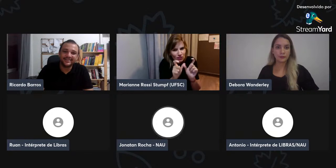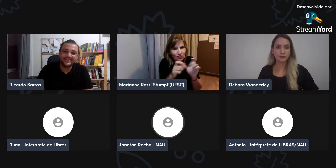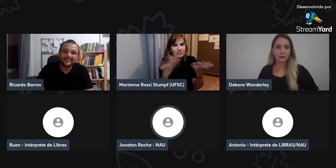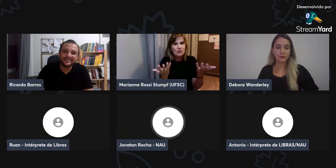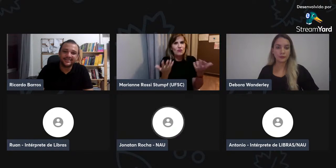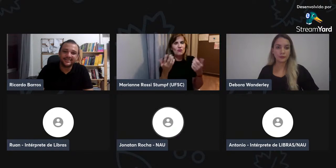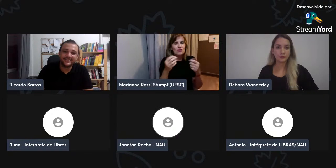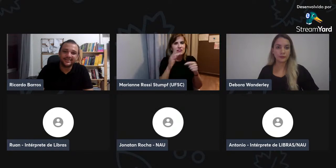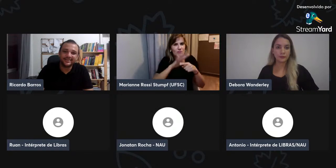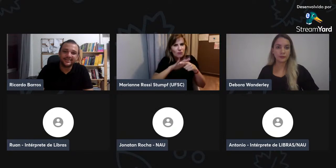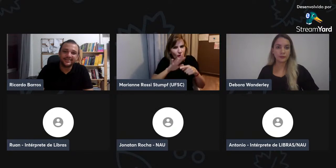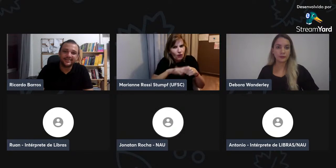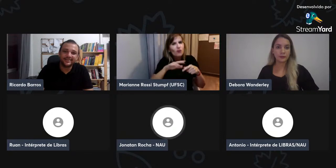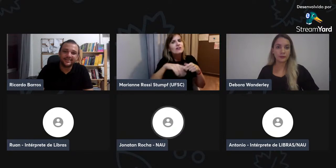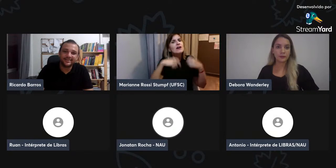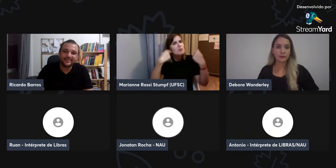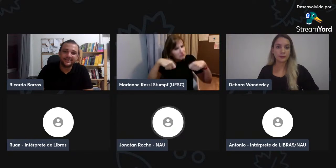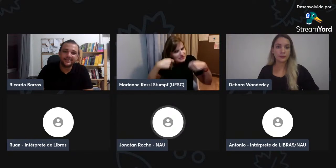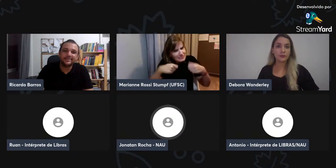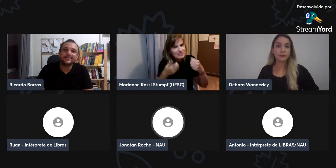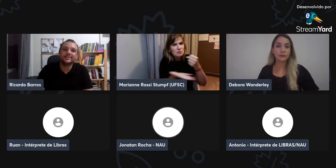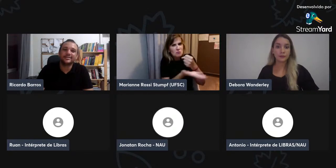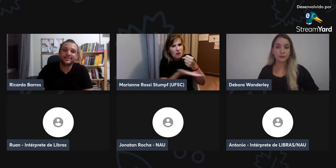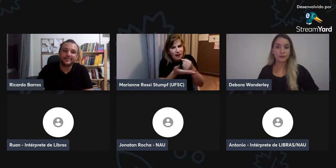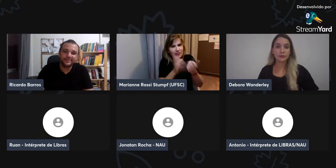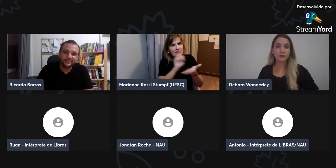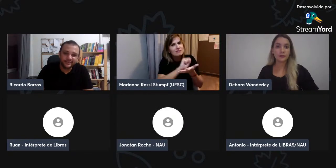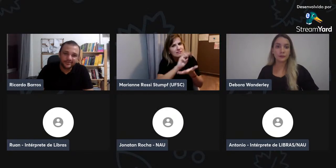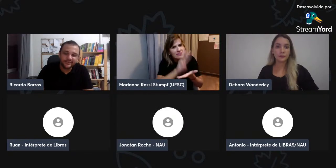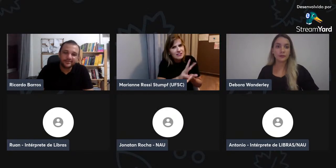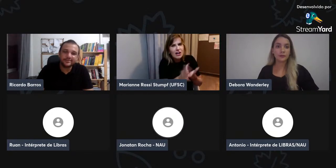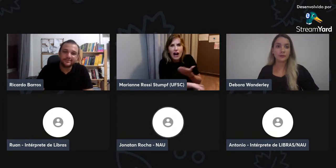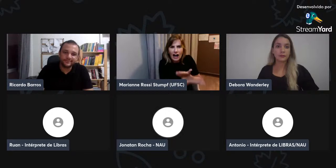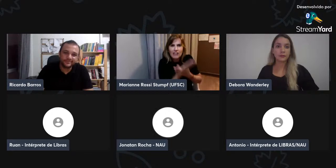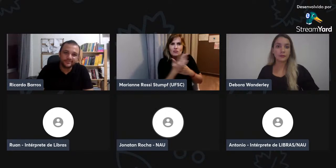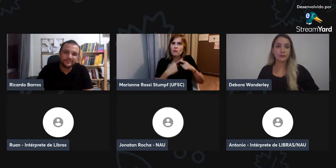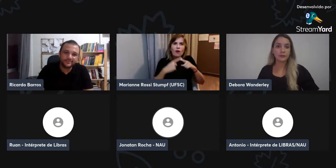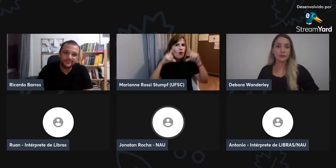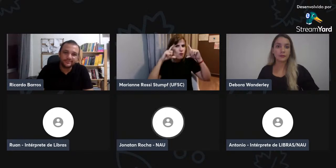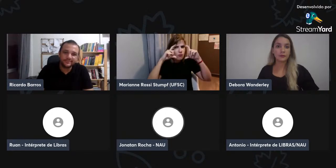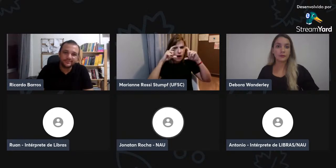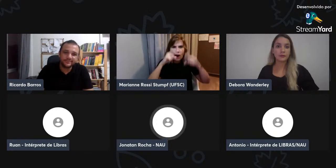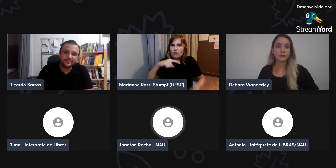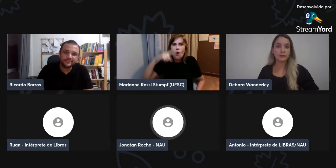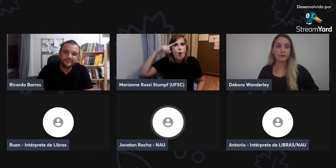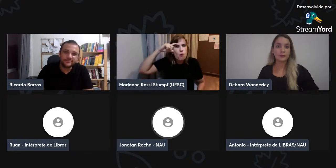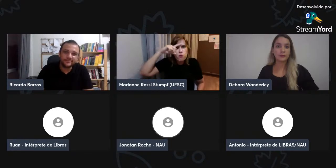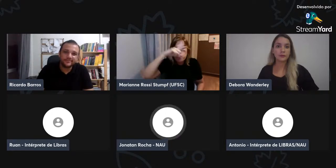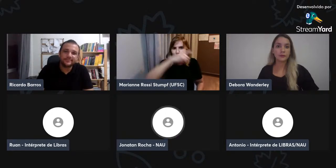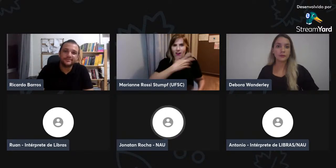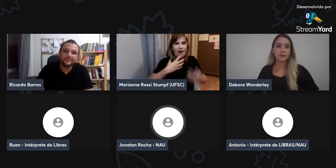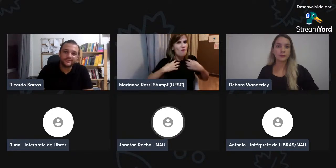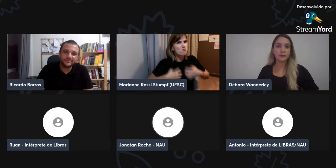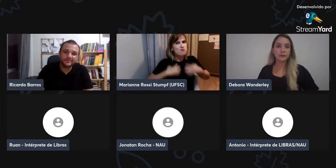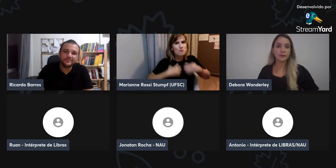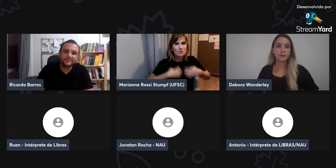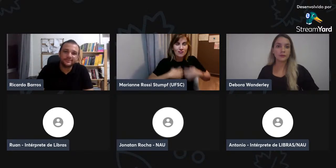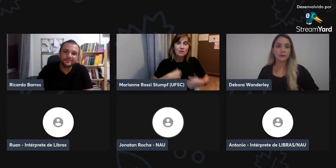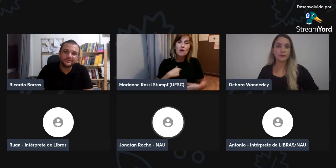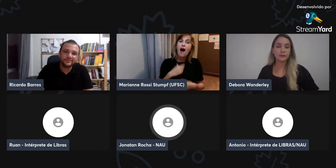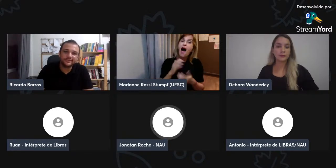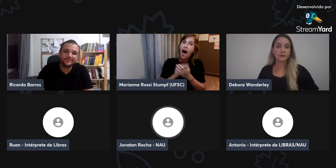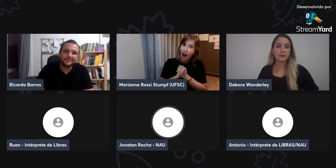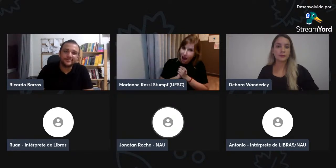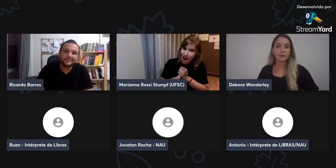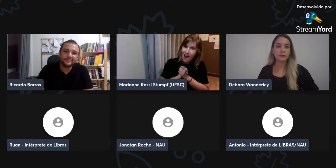dessa disciplina, os termos, das palavras. No entanto, é importante, ajuda a